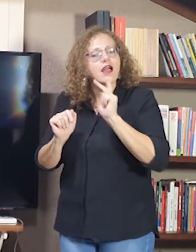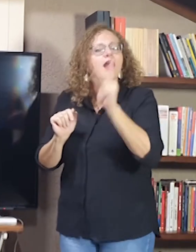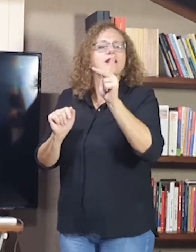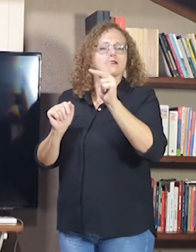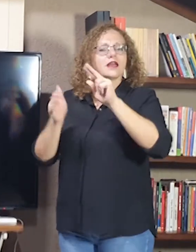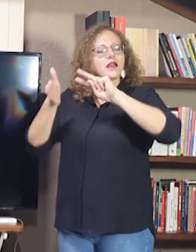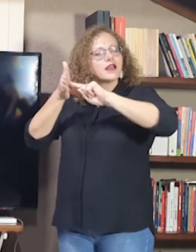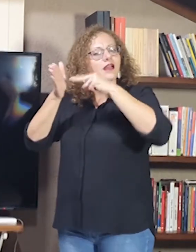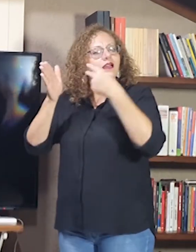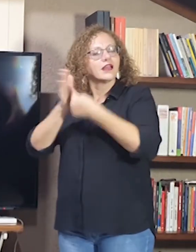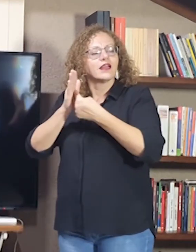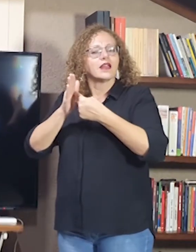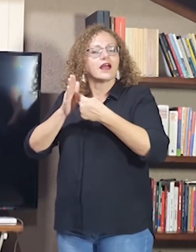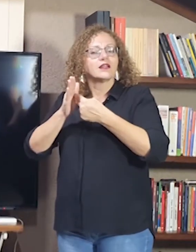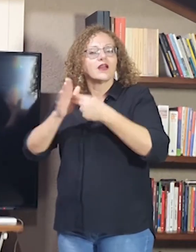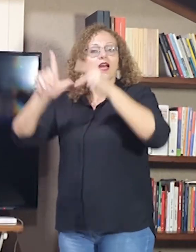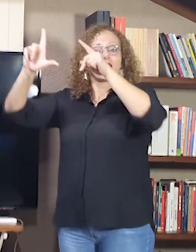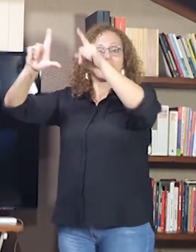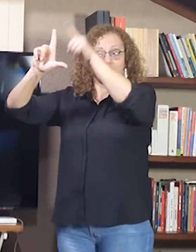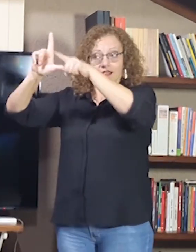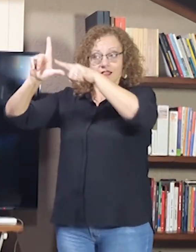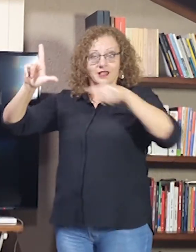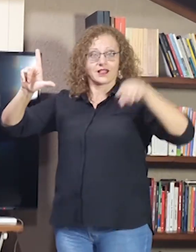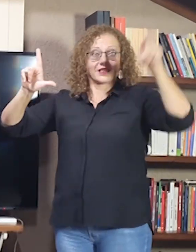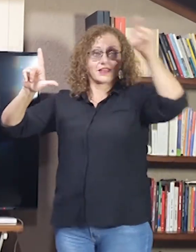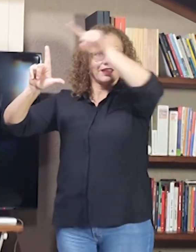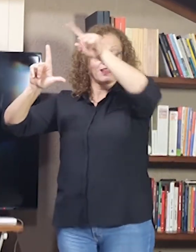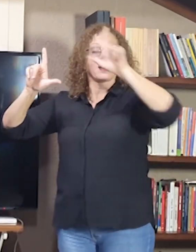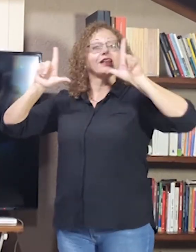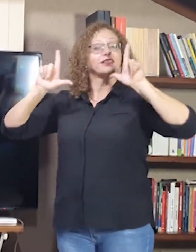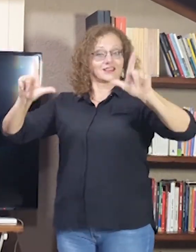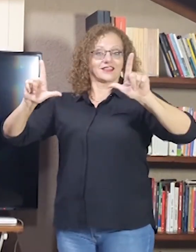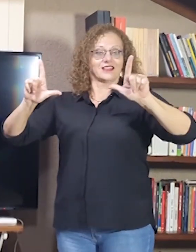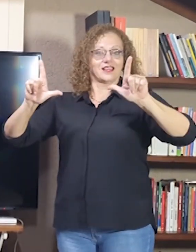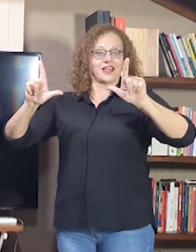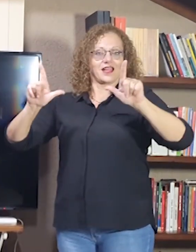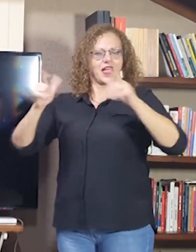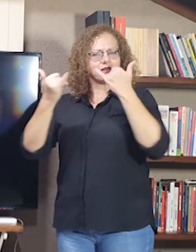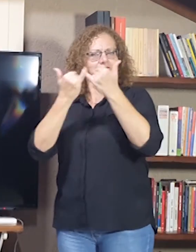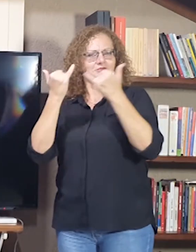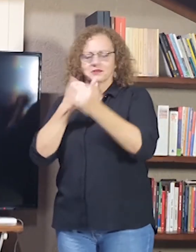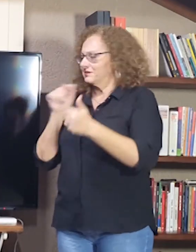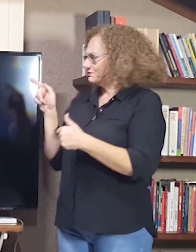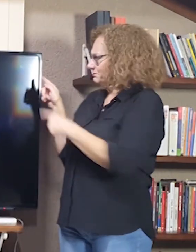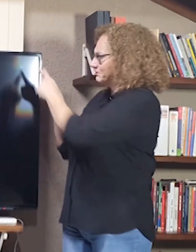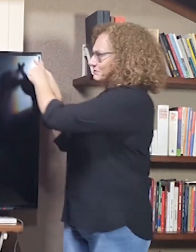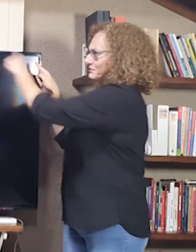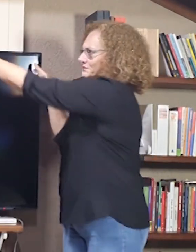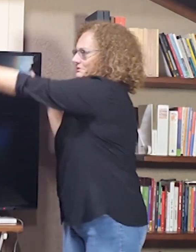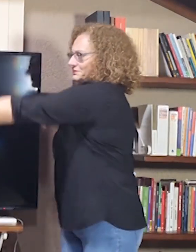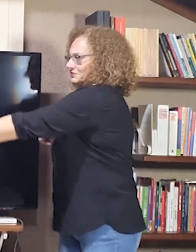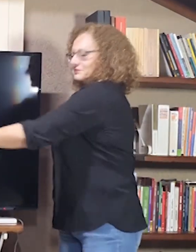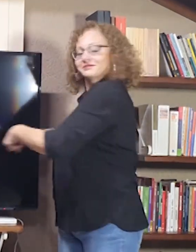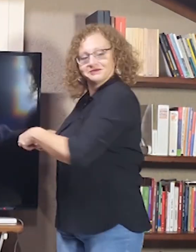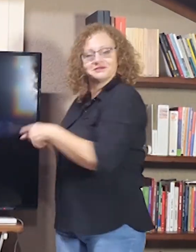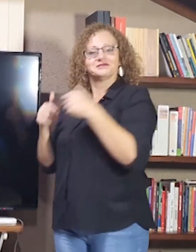Em L, o sinal de tela. Por quê? Faz relação ao objeto, né? Ao visual do